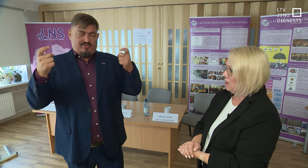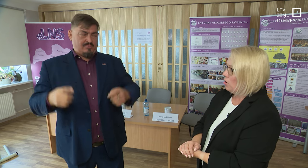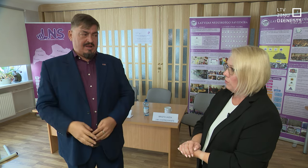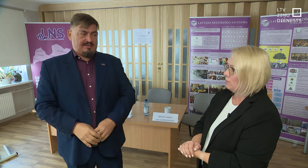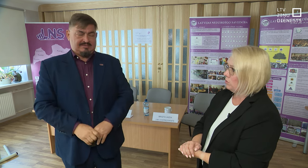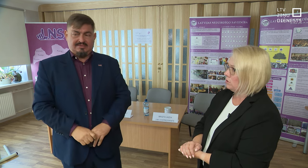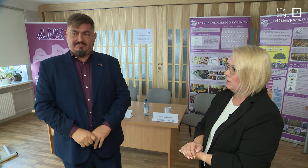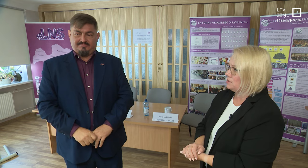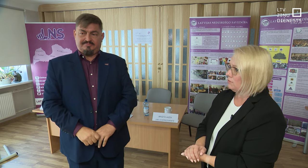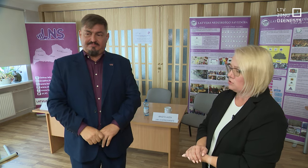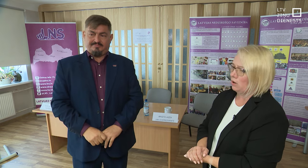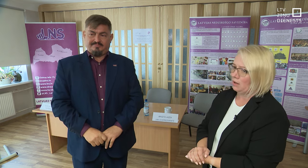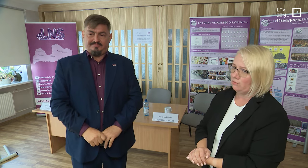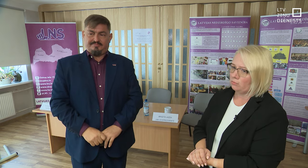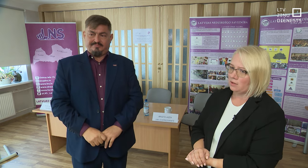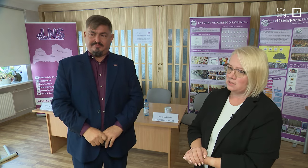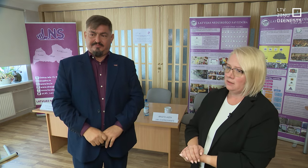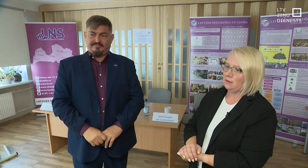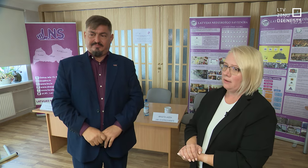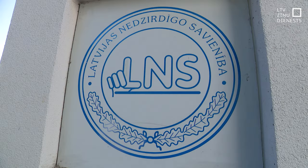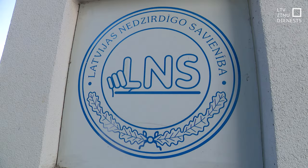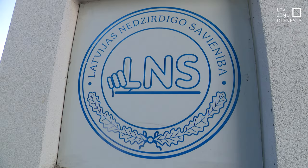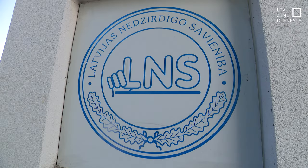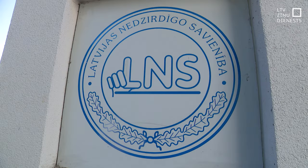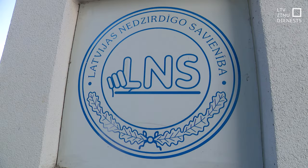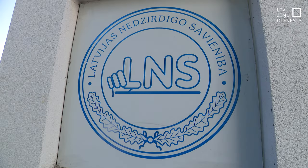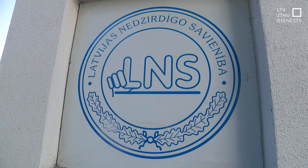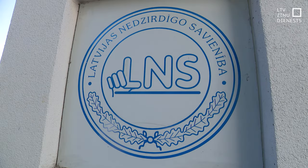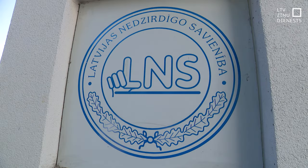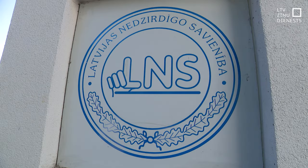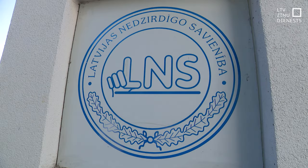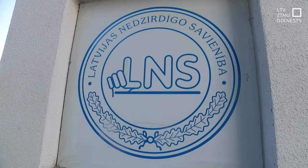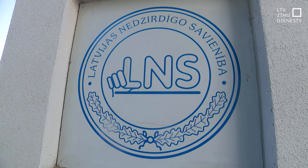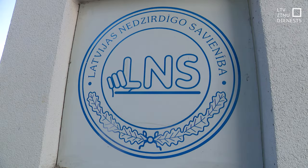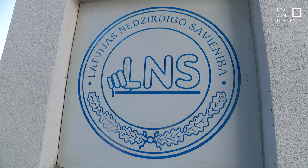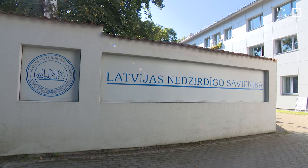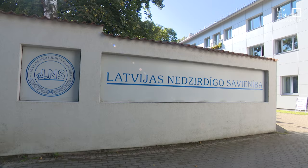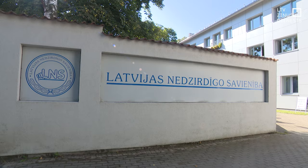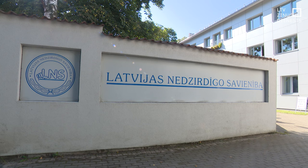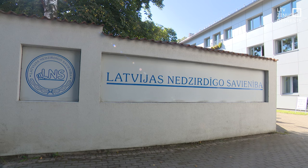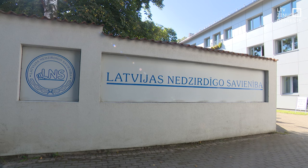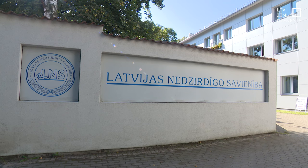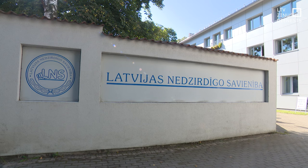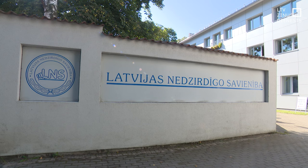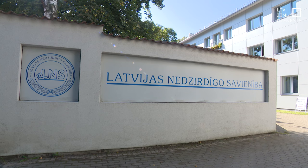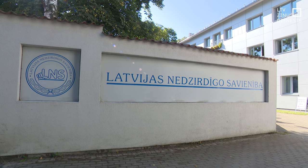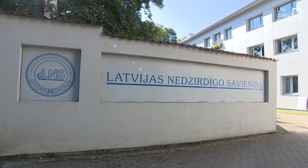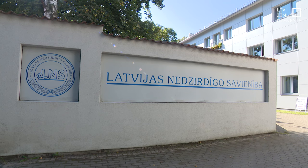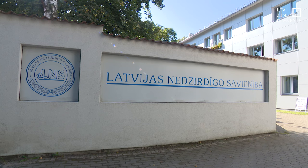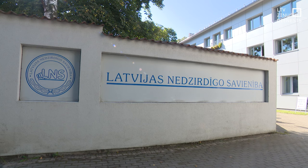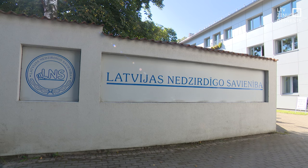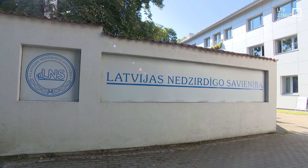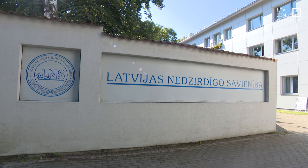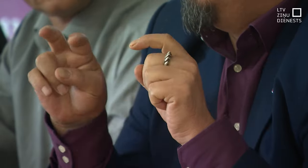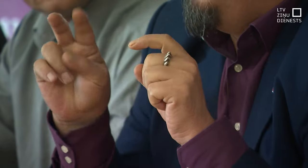iespēja un viņam ir ļoti vajadzīga vizuālā informācija. Latvijas nedzirdīgo savienībā jau bijusi tikšanās gan premjera, gan prezidenta